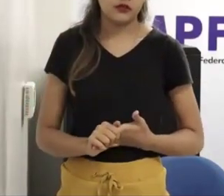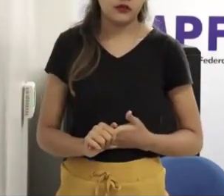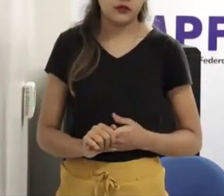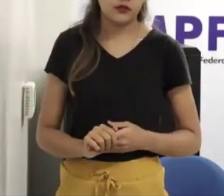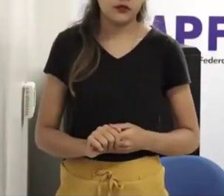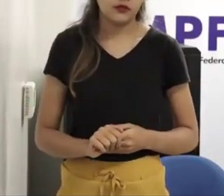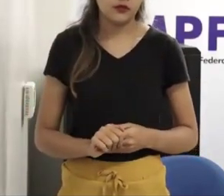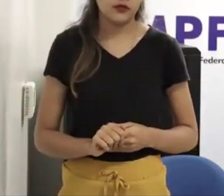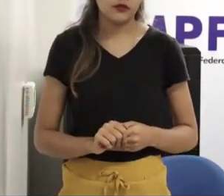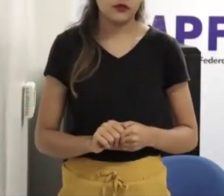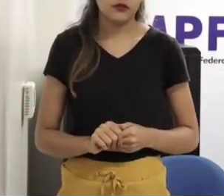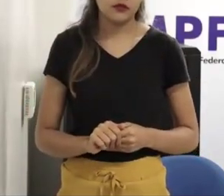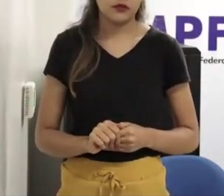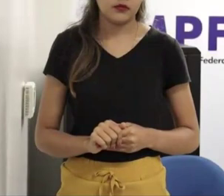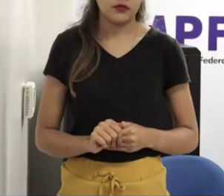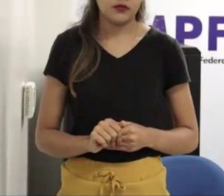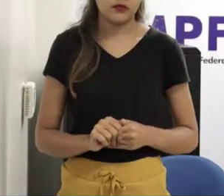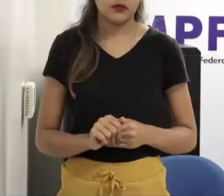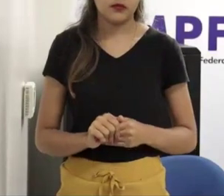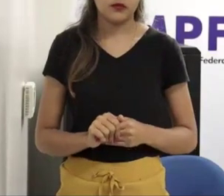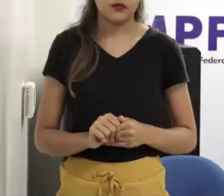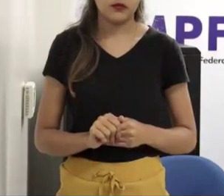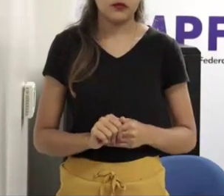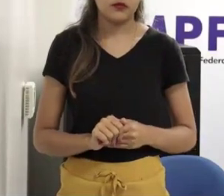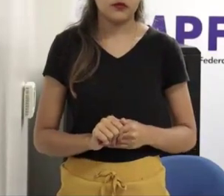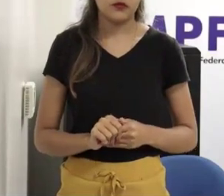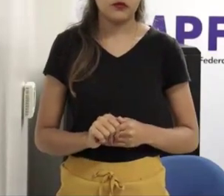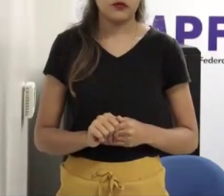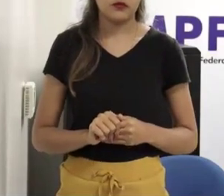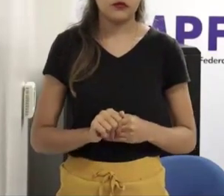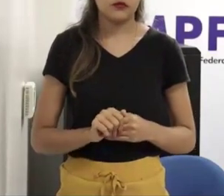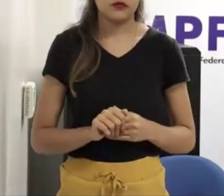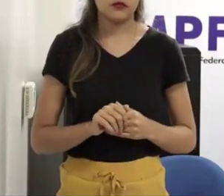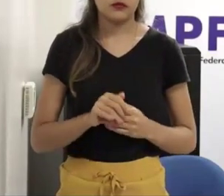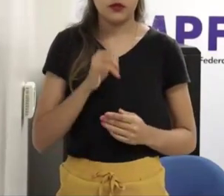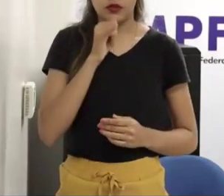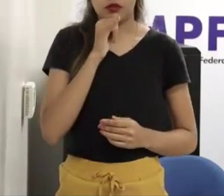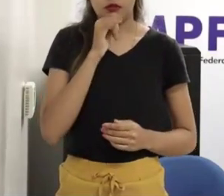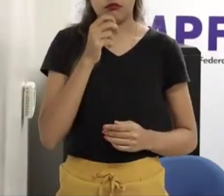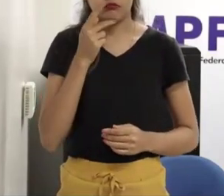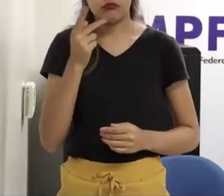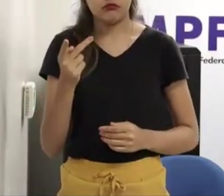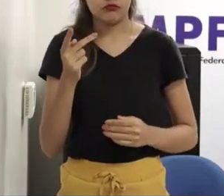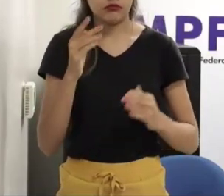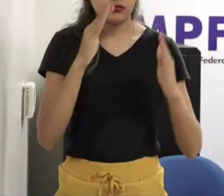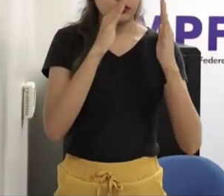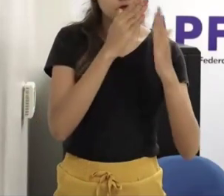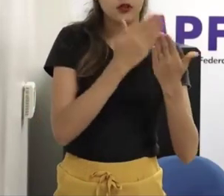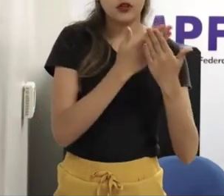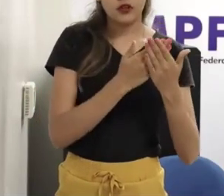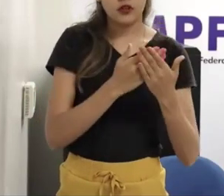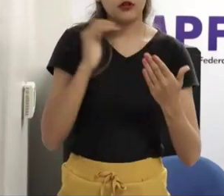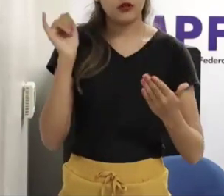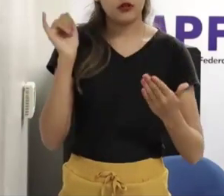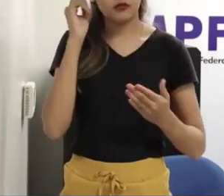condenado nas escolas que vão sexualizar as crianças e tudo mais, e eu acho que começa nas escolas e também o trabalho